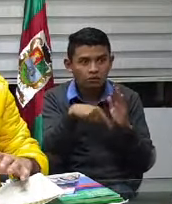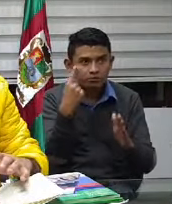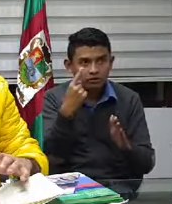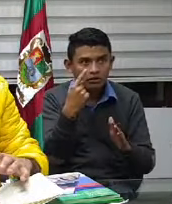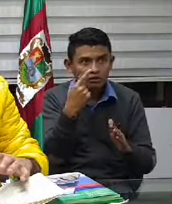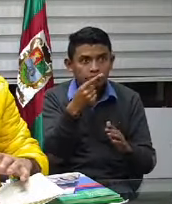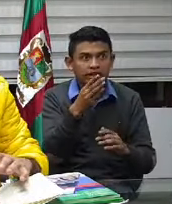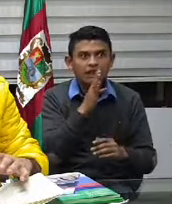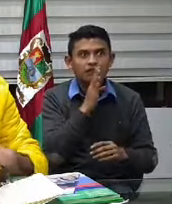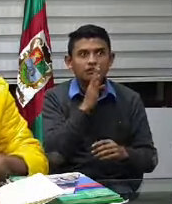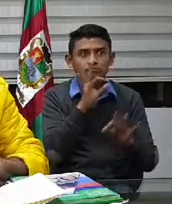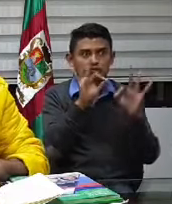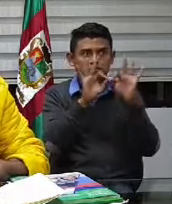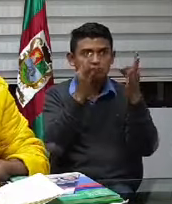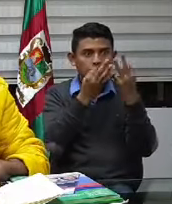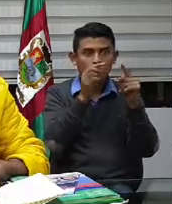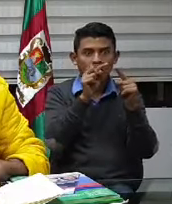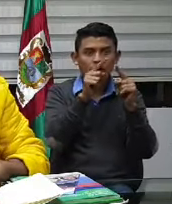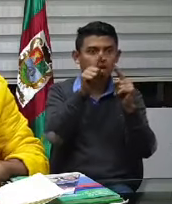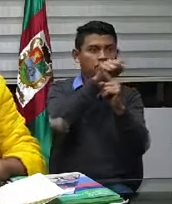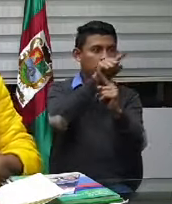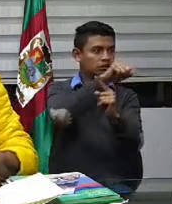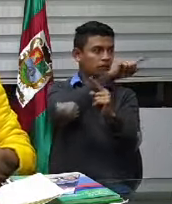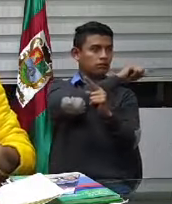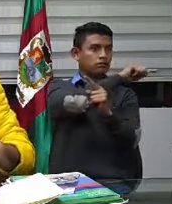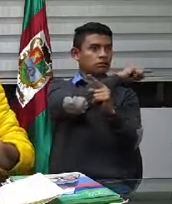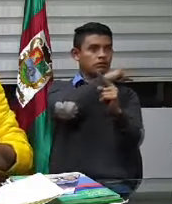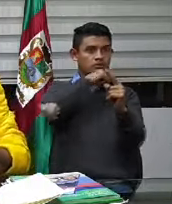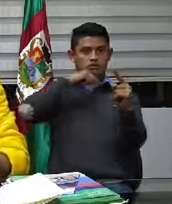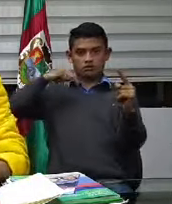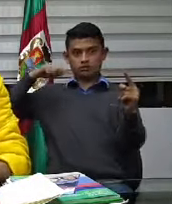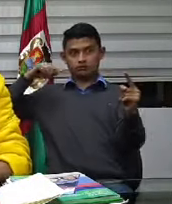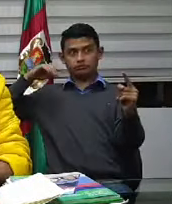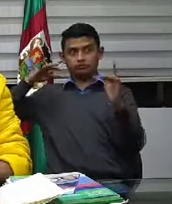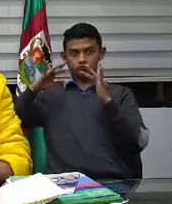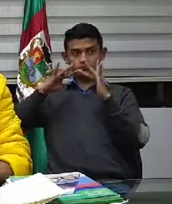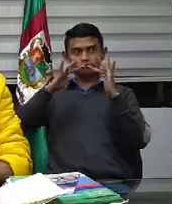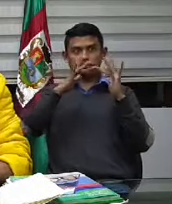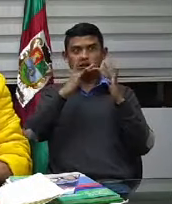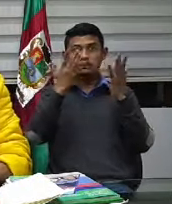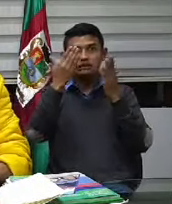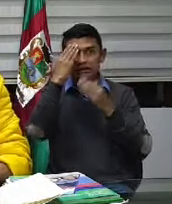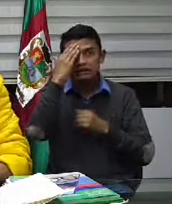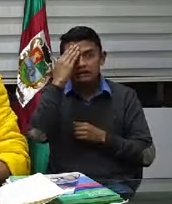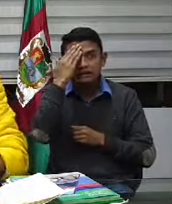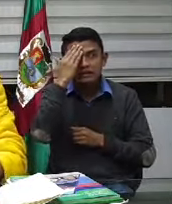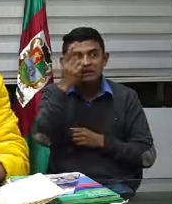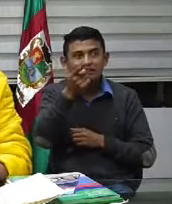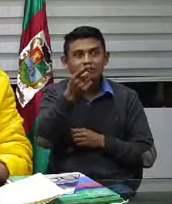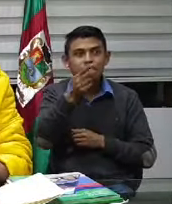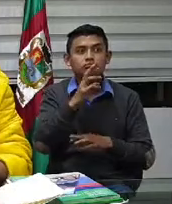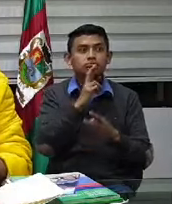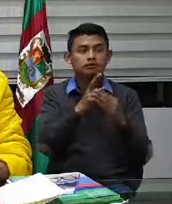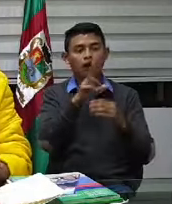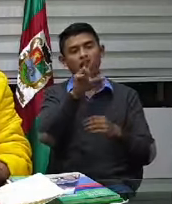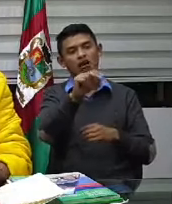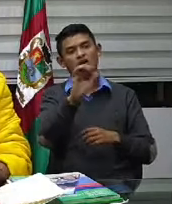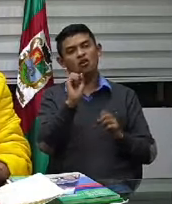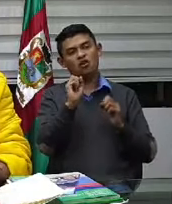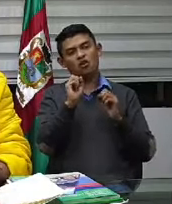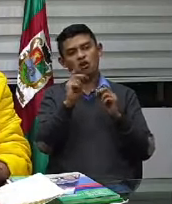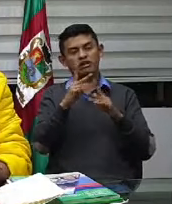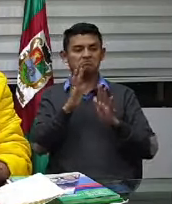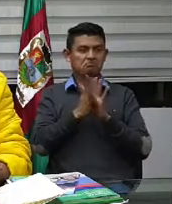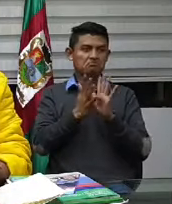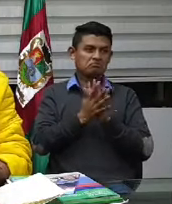en el manejo de diario lo importante es cuando sale positivo si sale negativo tiene que seguir en la situación porque tiene